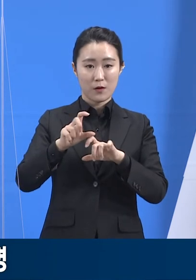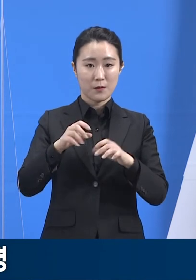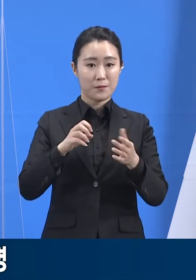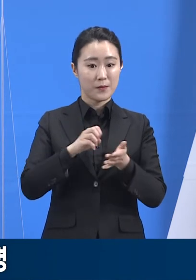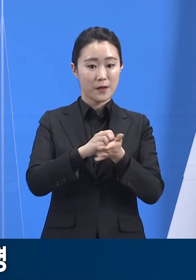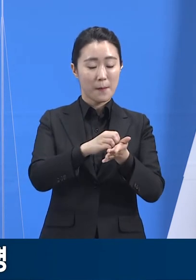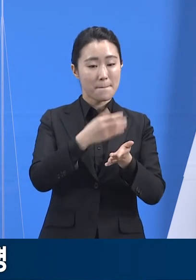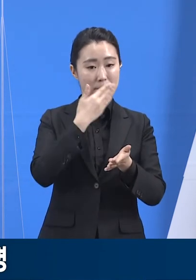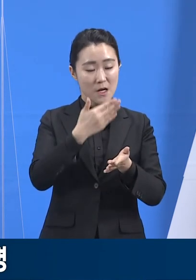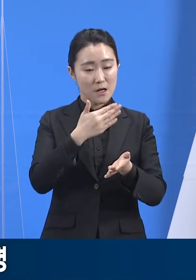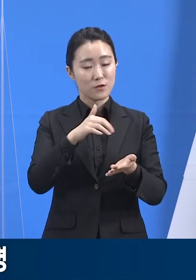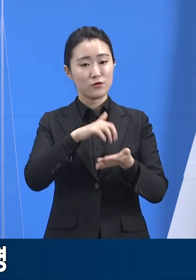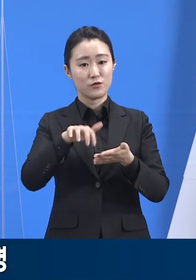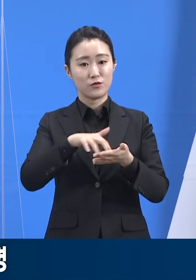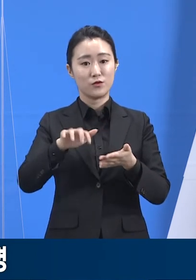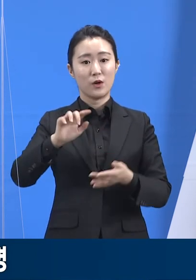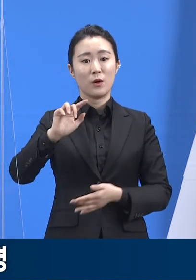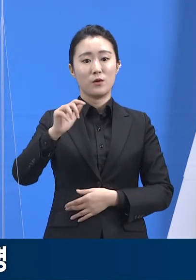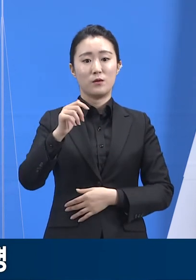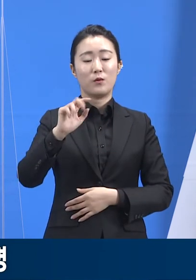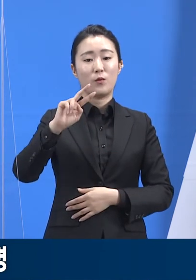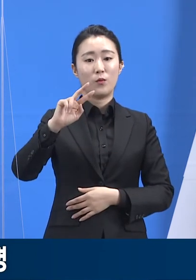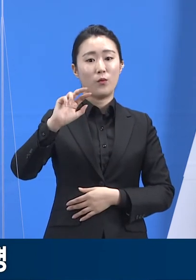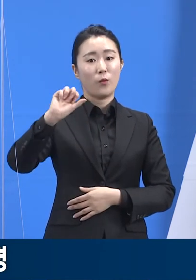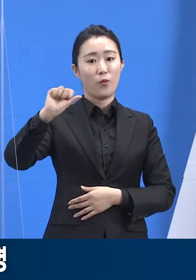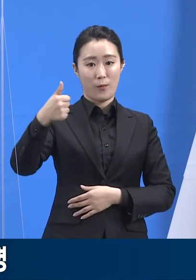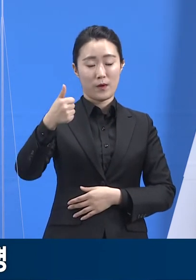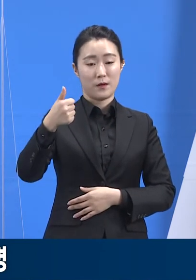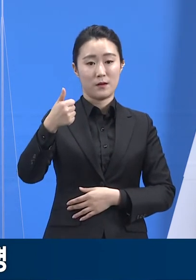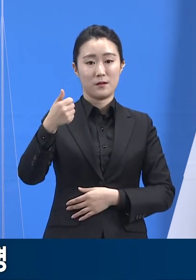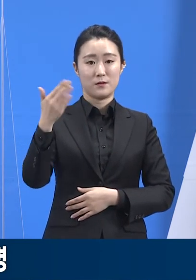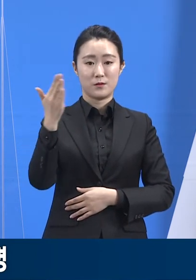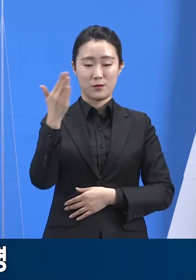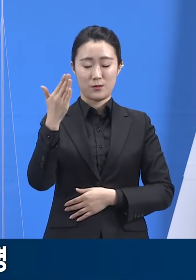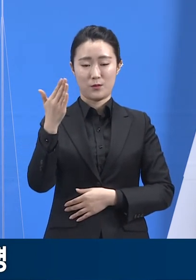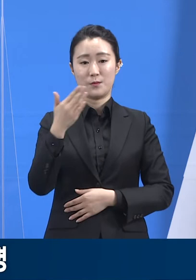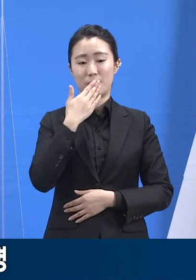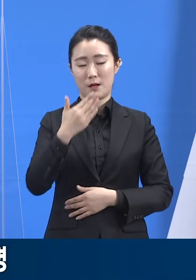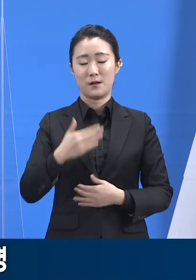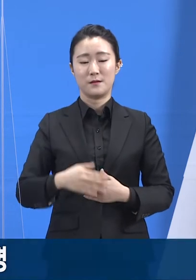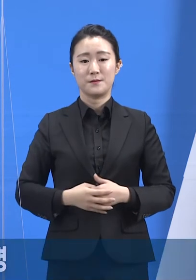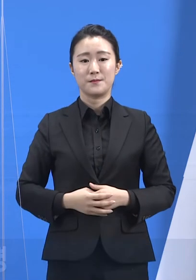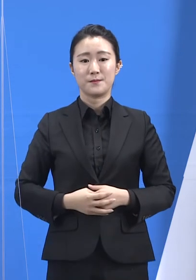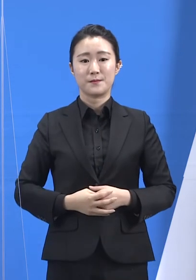및 생활치료센터의 가동률 모두 50%를 넘기기 시작했습니다.